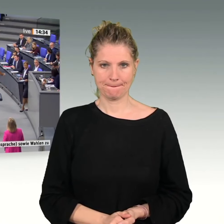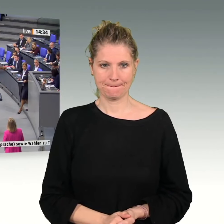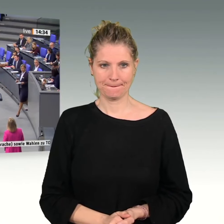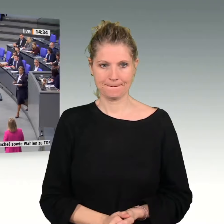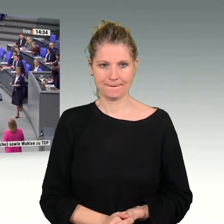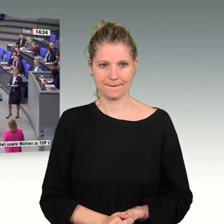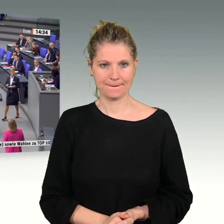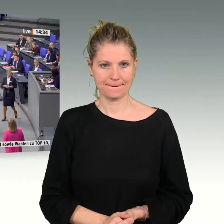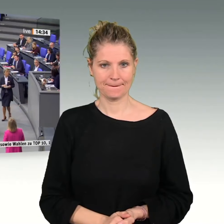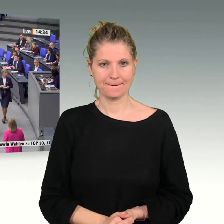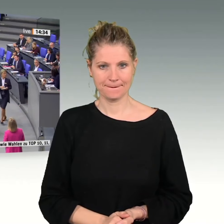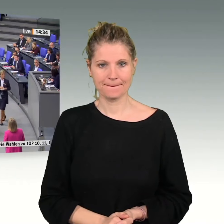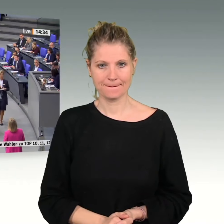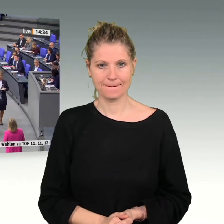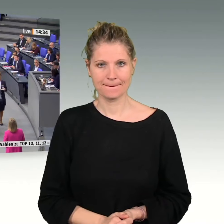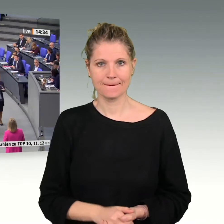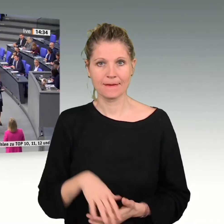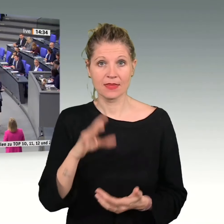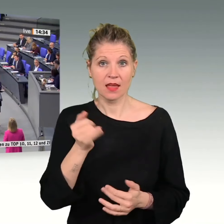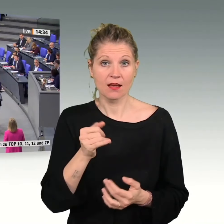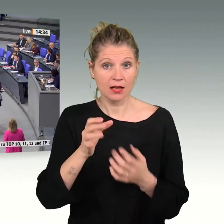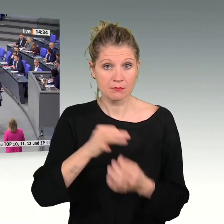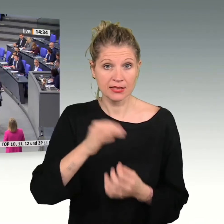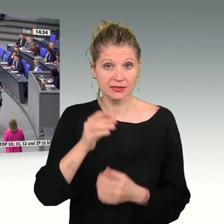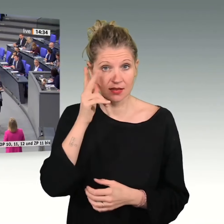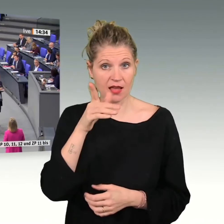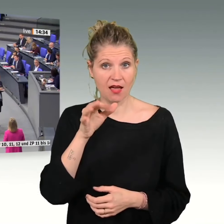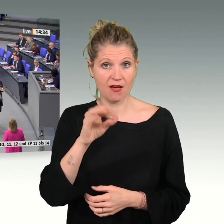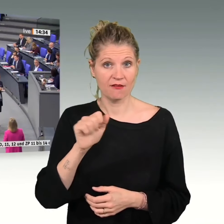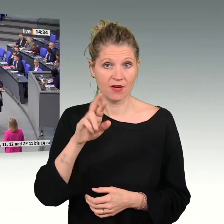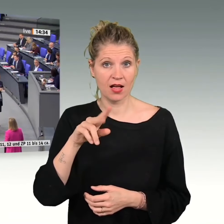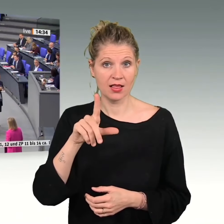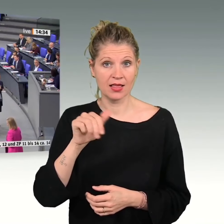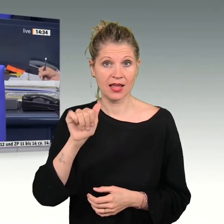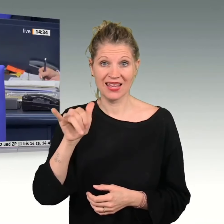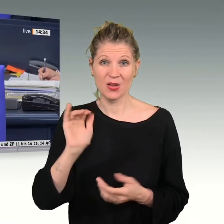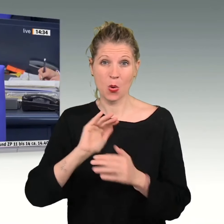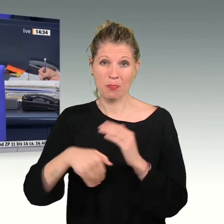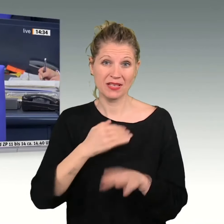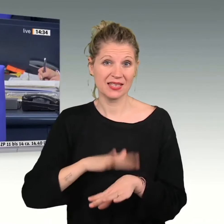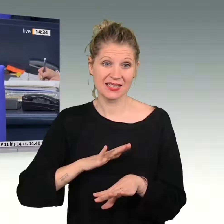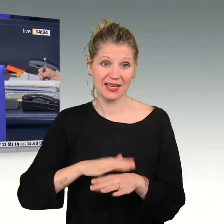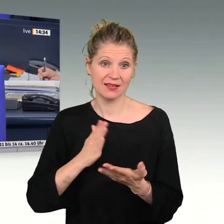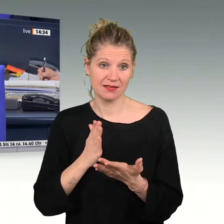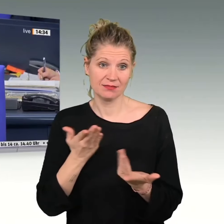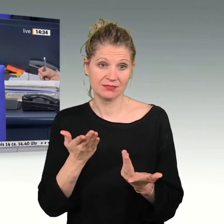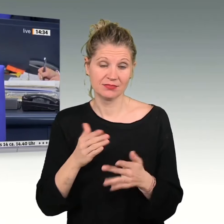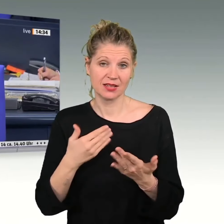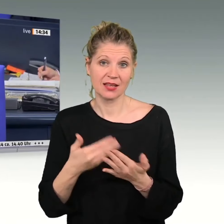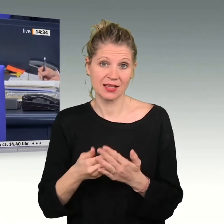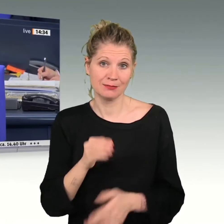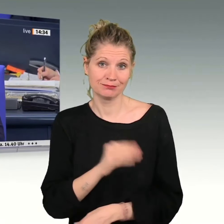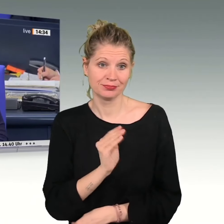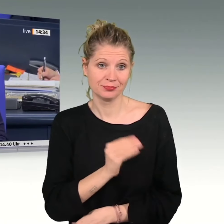Ja, lassen Sie es nachmessen, Herr Fahle. Das war über die Zeit, deutlich über die Zeit. Und nur deswegen habe ich Sie ermahnt. Natürlich habe